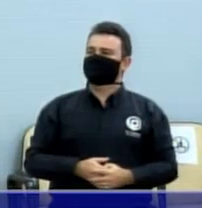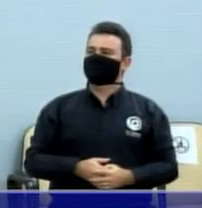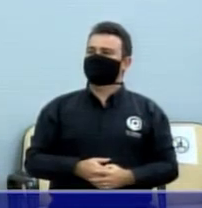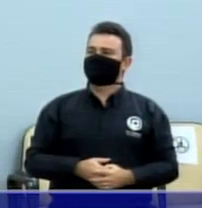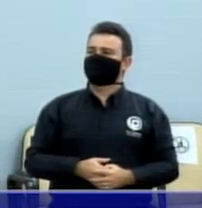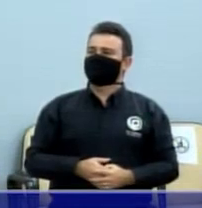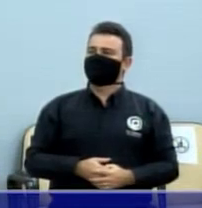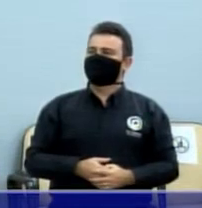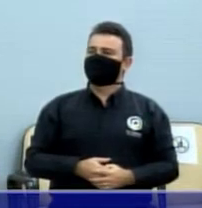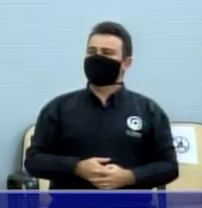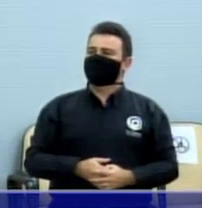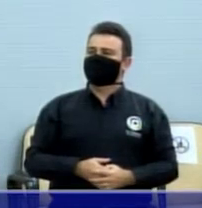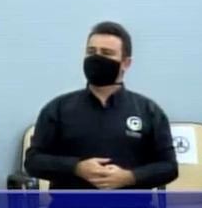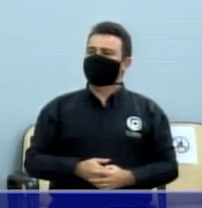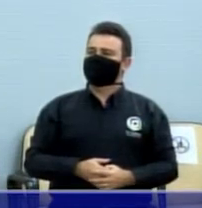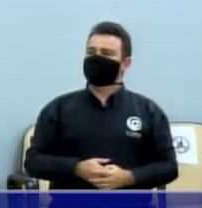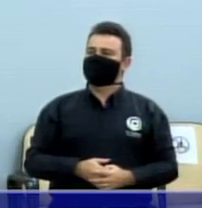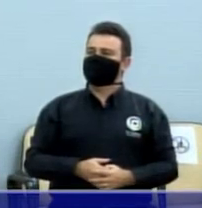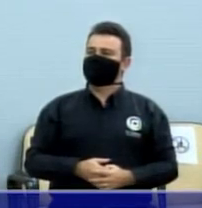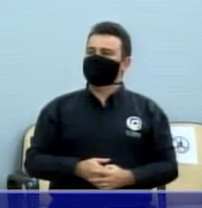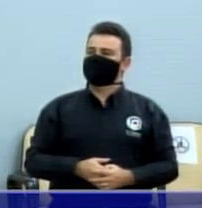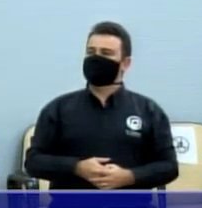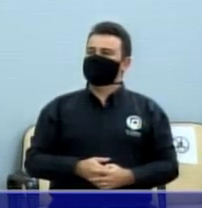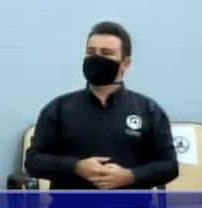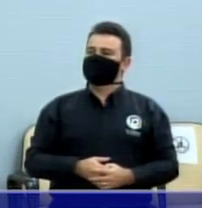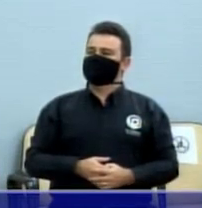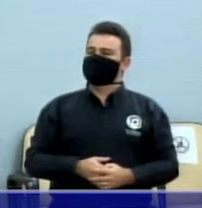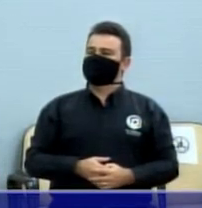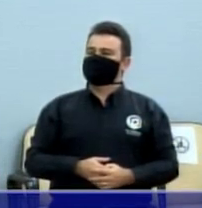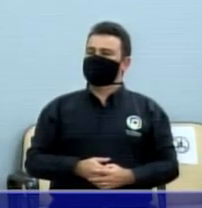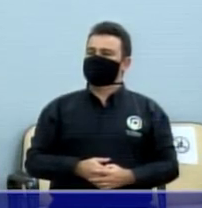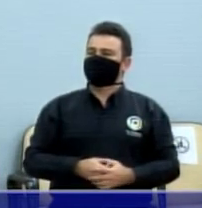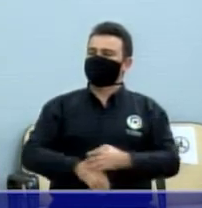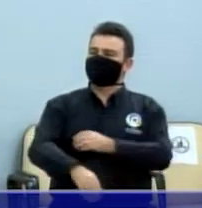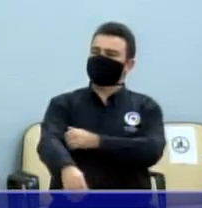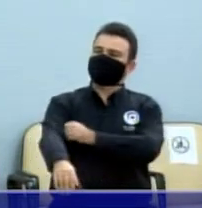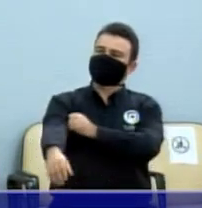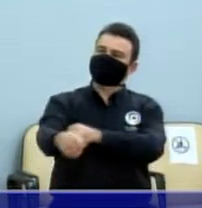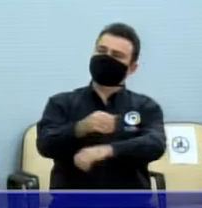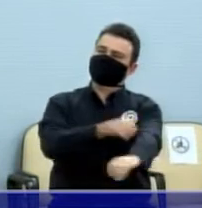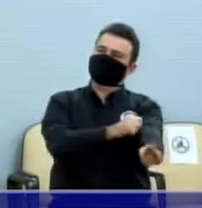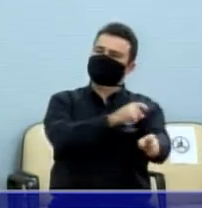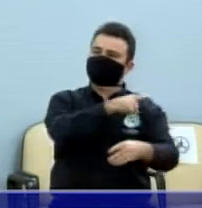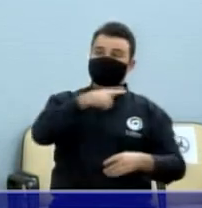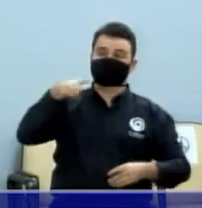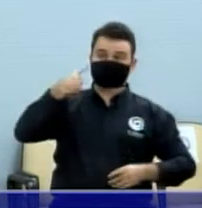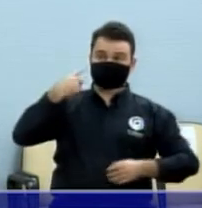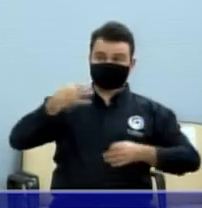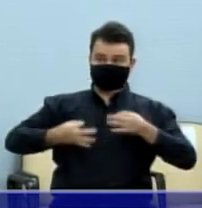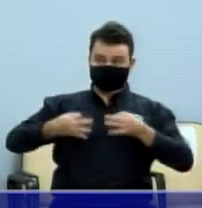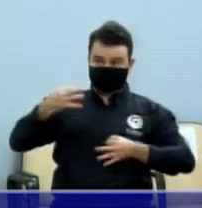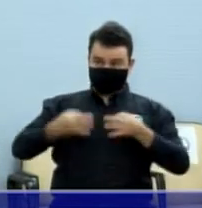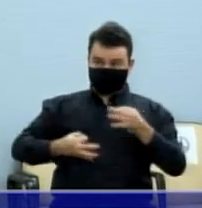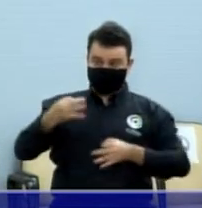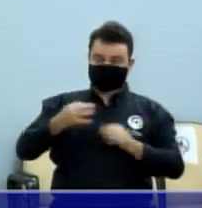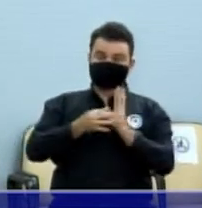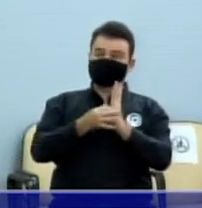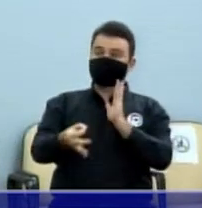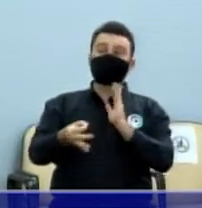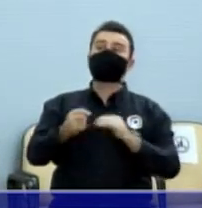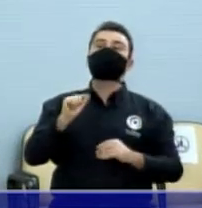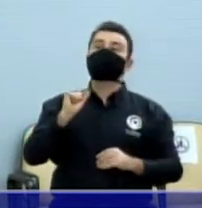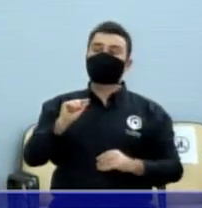se tem um fragante. Aí, o parecer da Procuradoria-Geral da Justiça coloca em cheque um